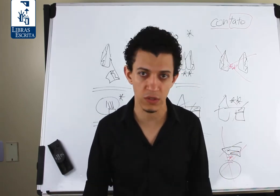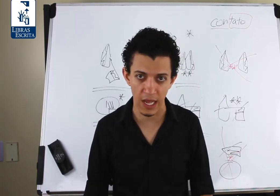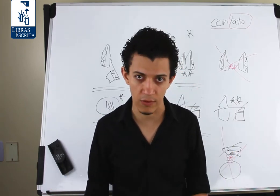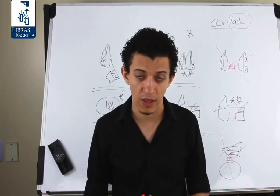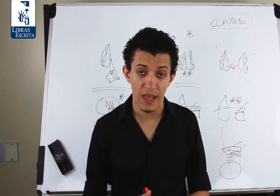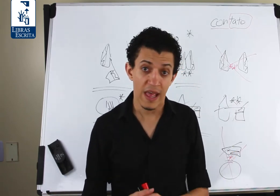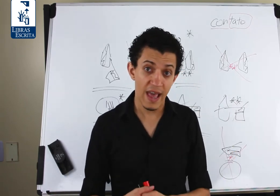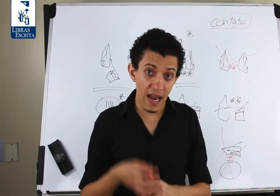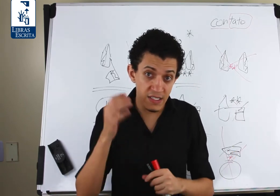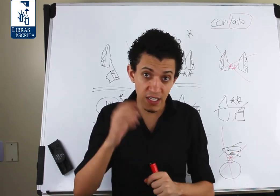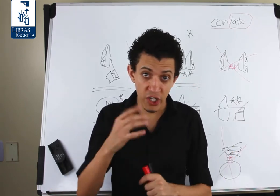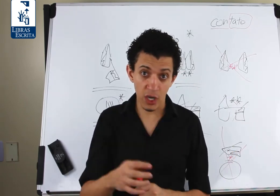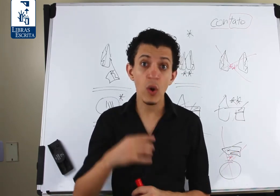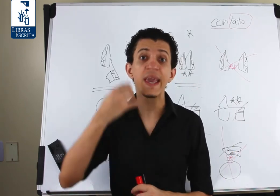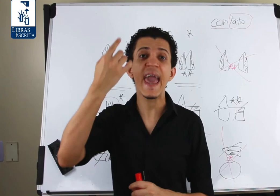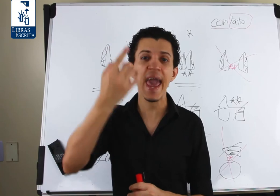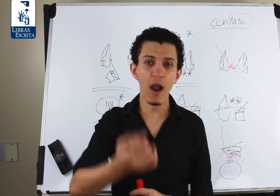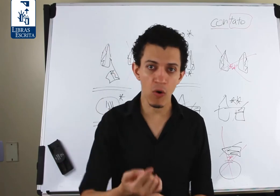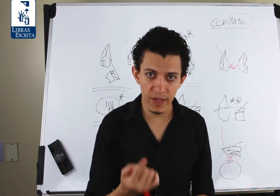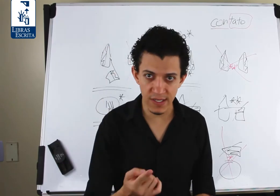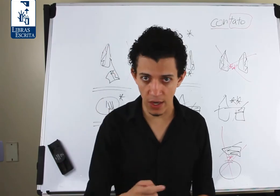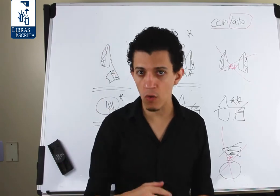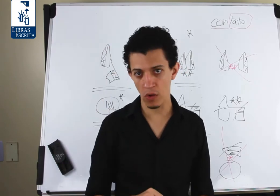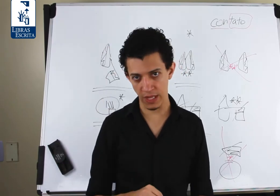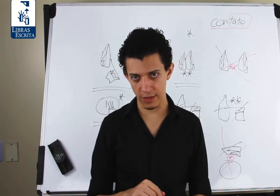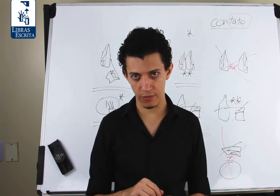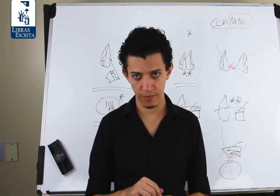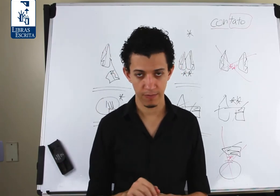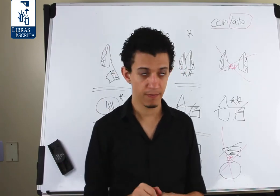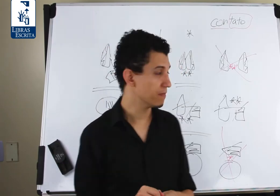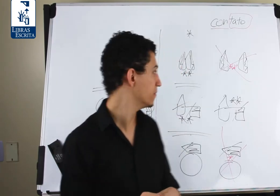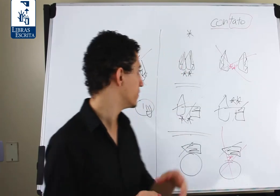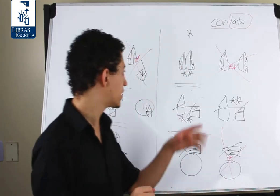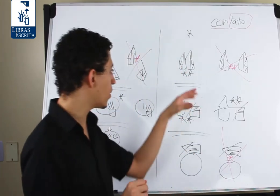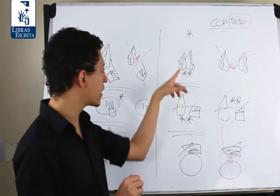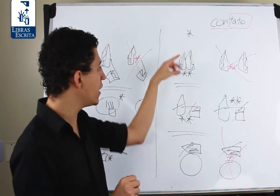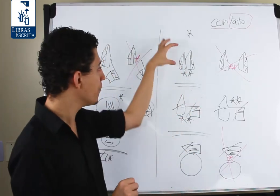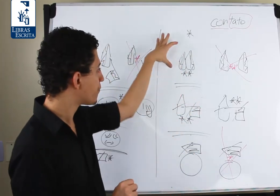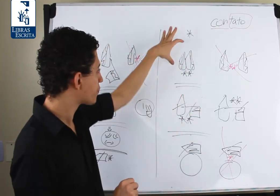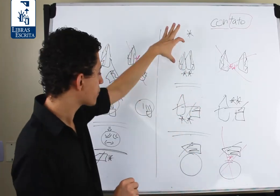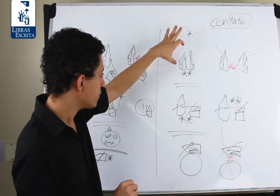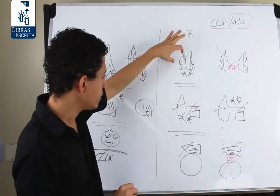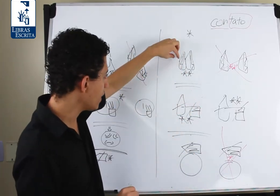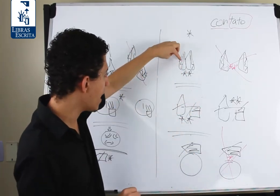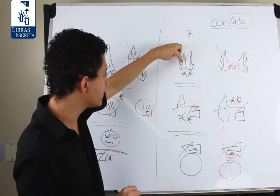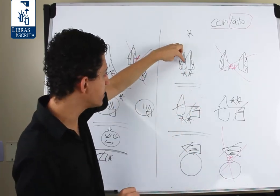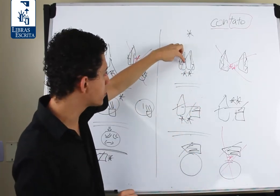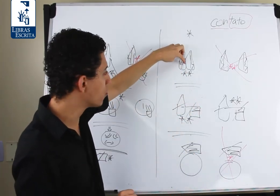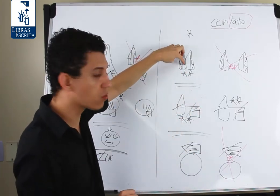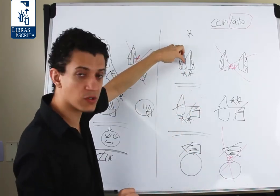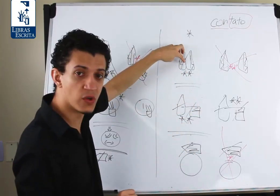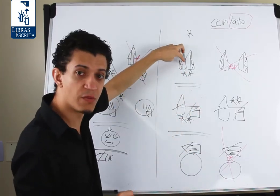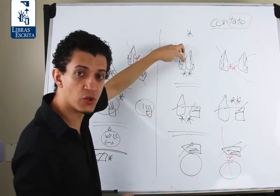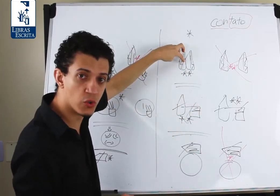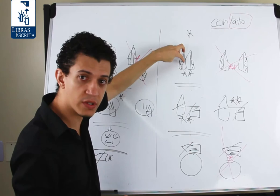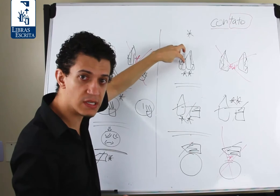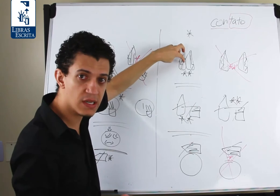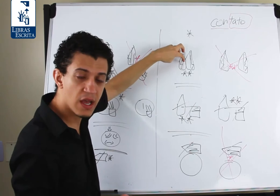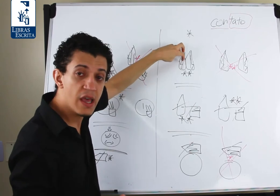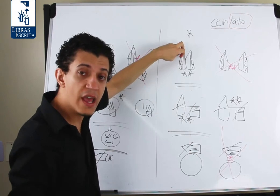contato. Eles indicam quem aconteceu o contato. Então aqui, a gente colocou as duas mãos juntas, e